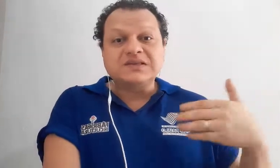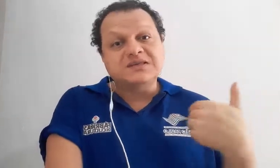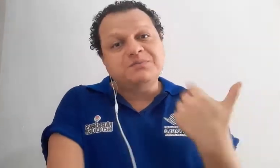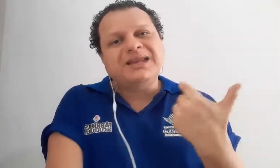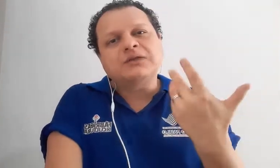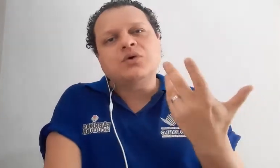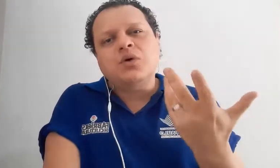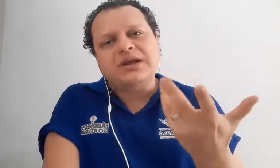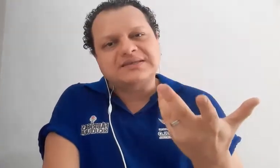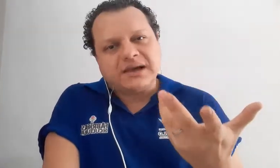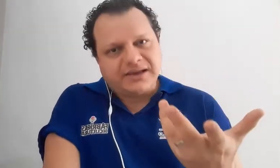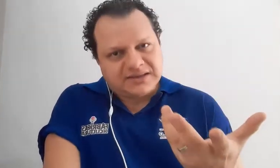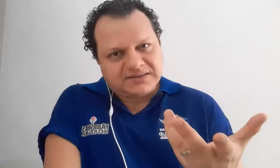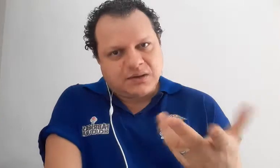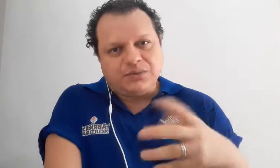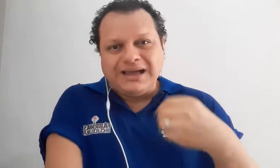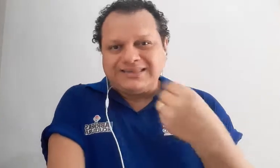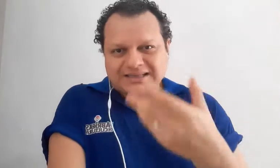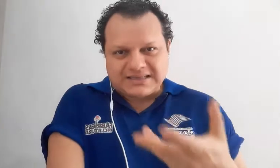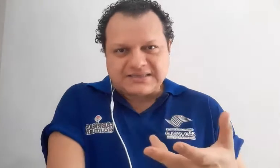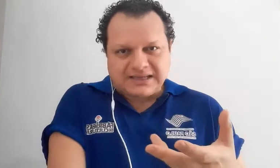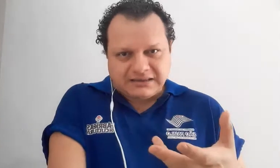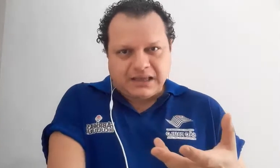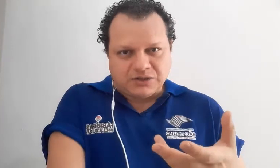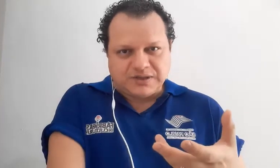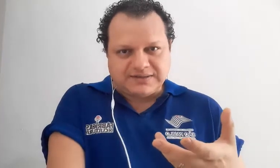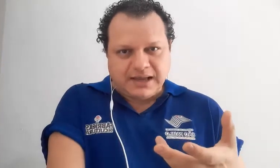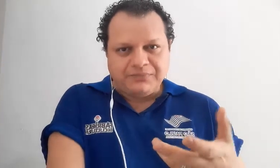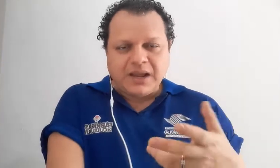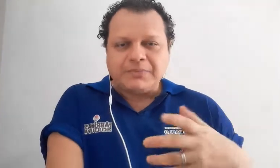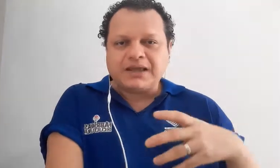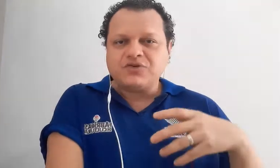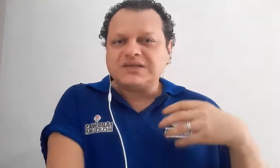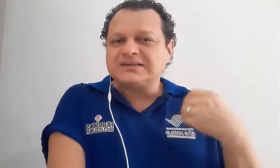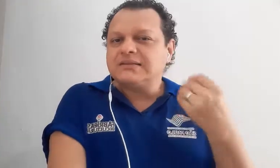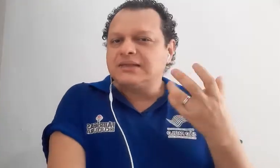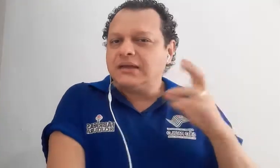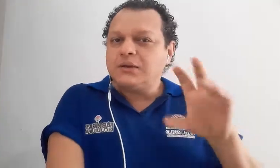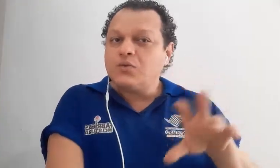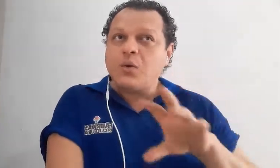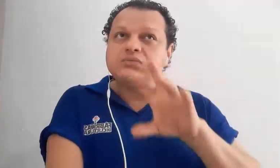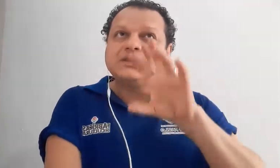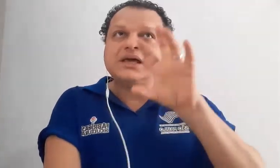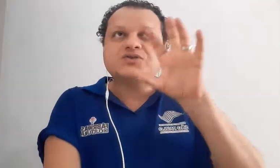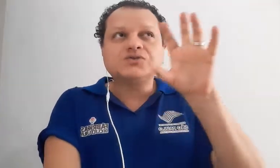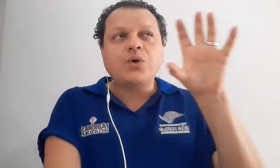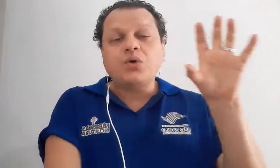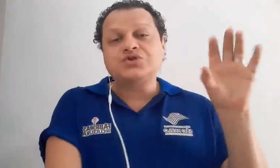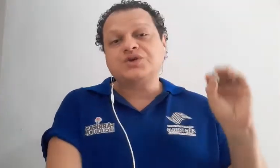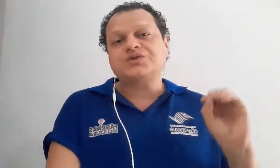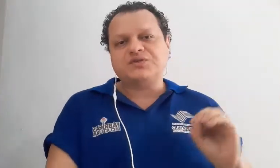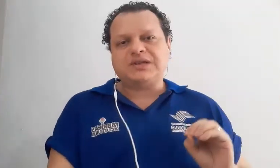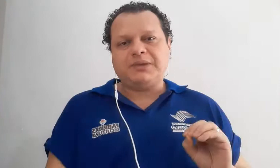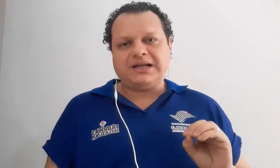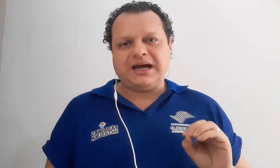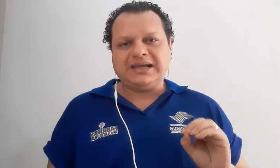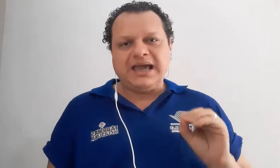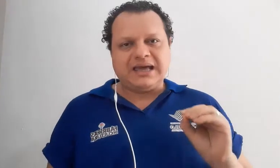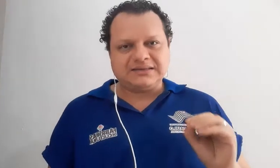inspiradores da criação dessas estratégias, tá? Para que vocês entendam um contexto onde nós vamos trabalhar essas